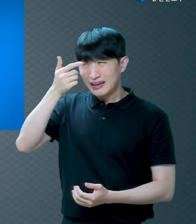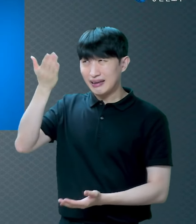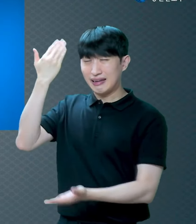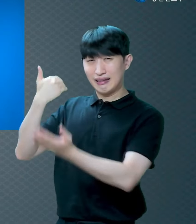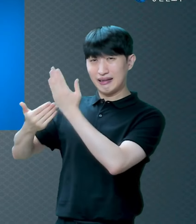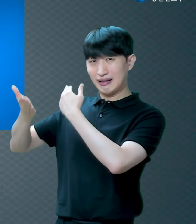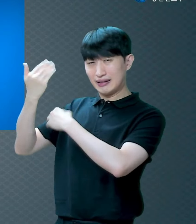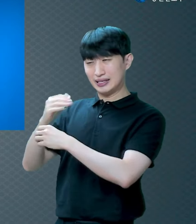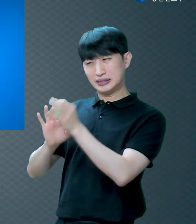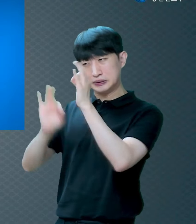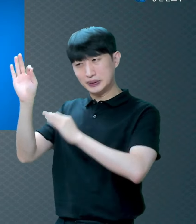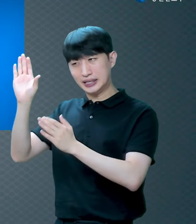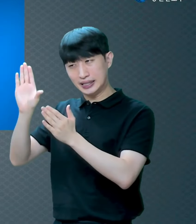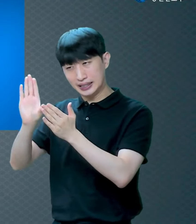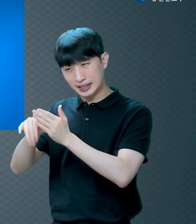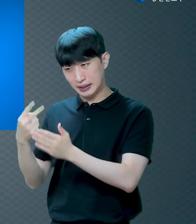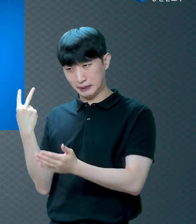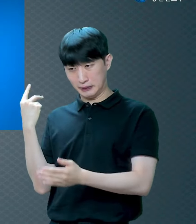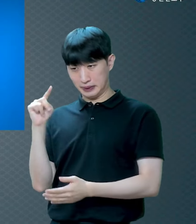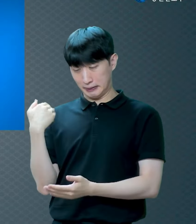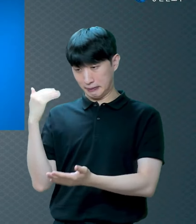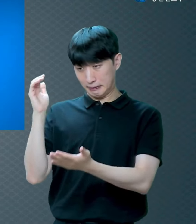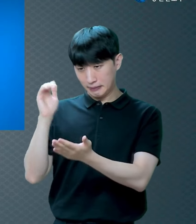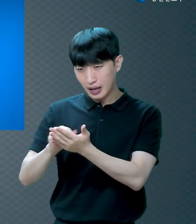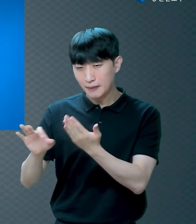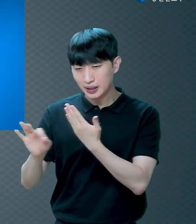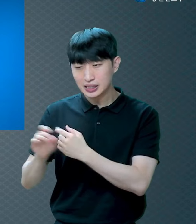잘할 텐데 아쉬움이 있어요